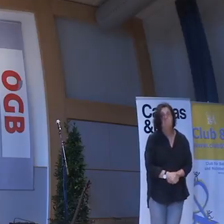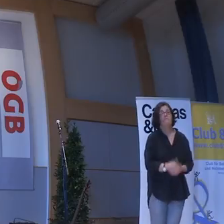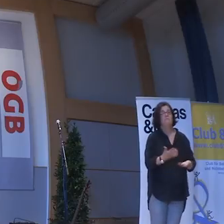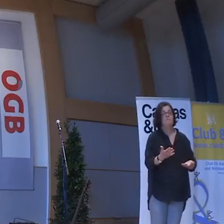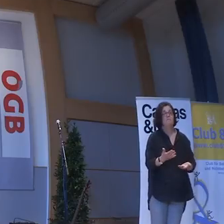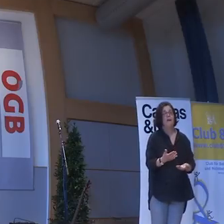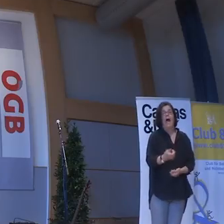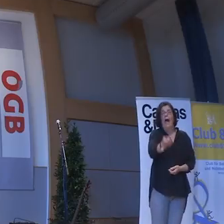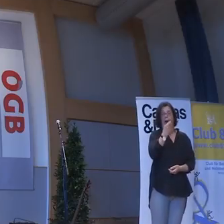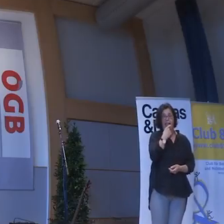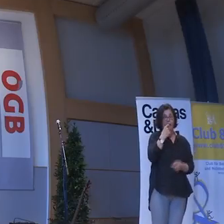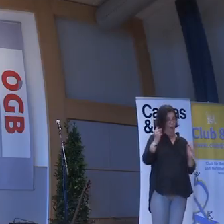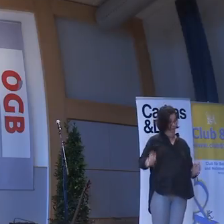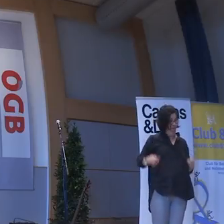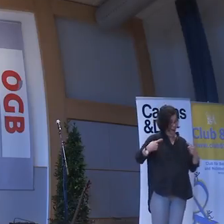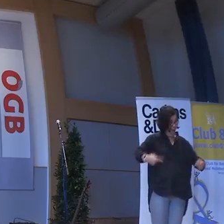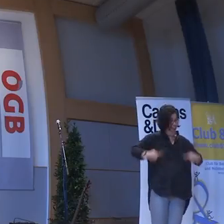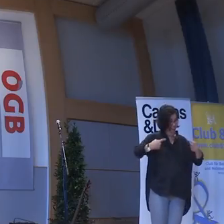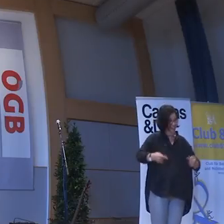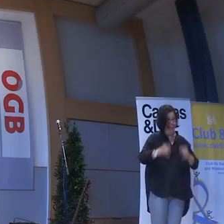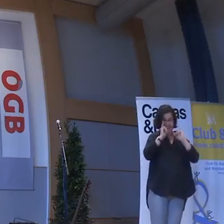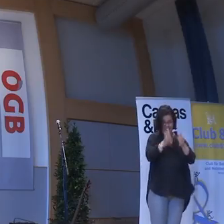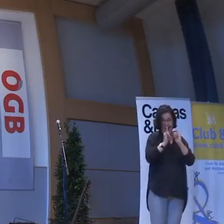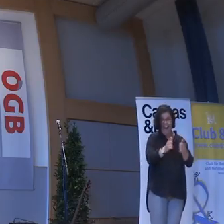Essen auf Rüdern. Ganz genau.